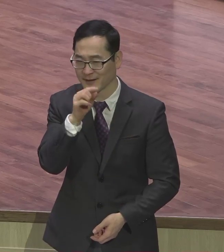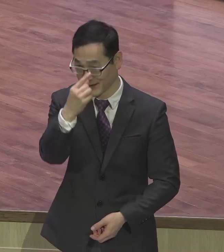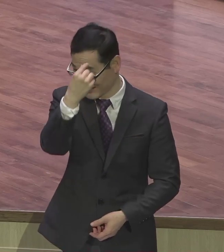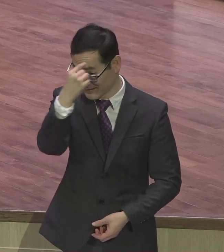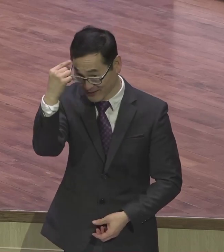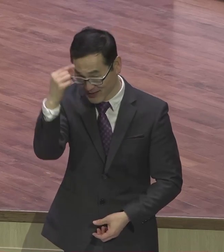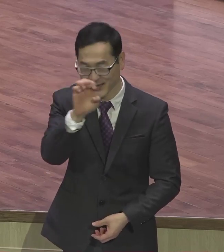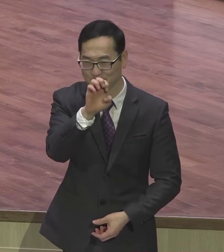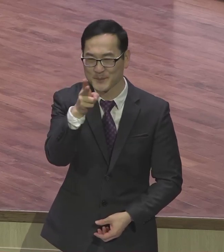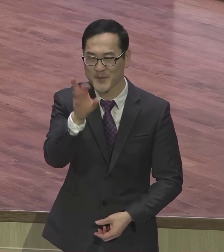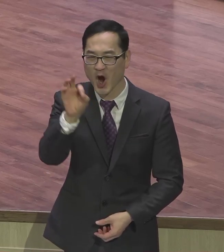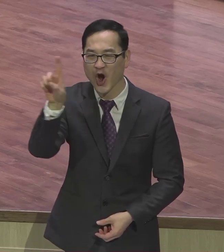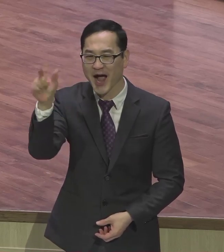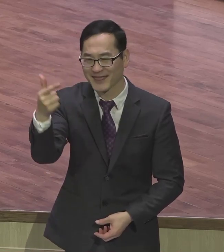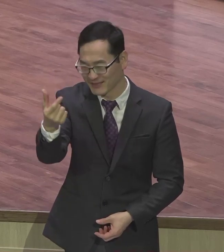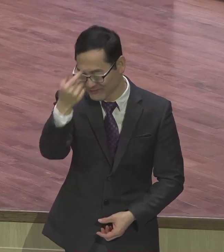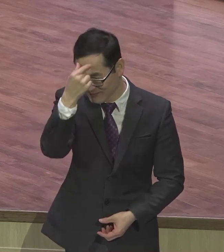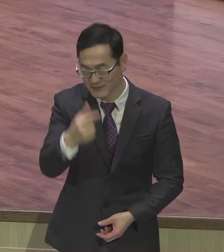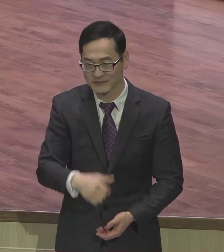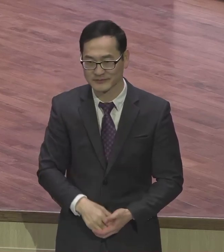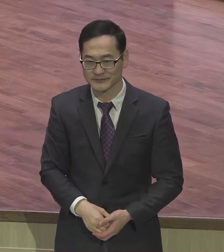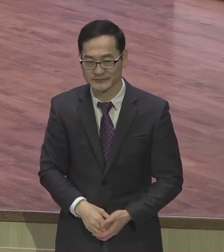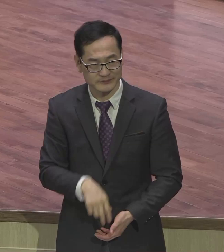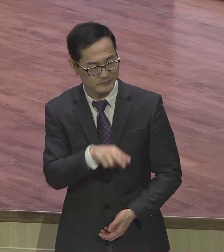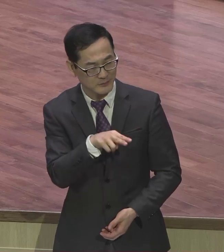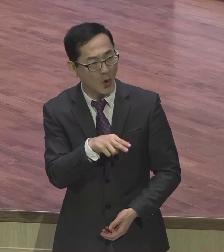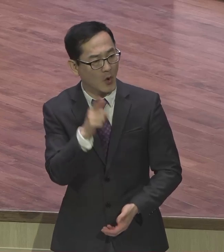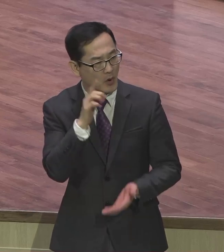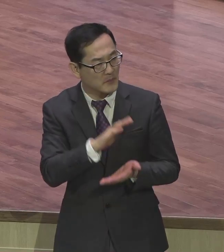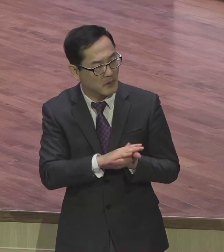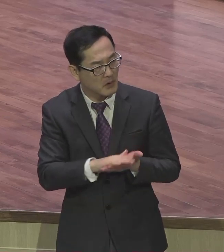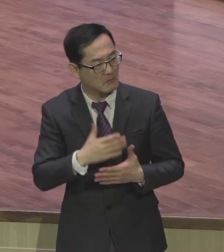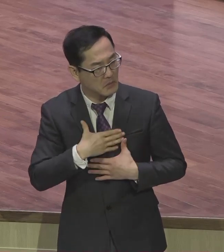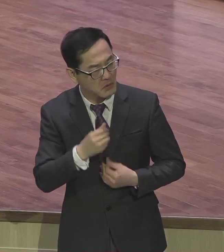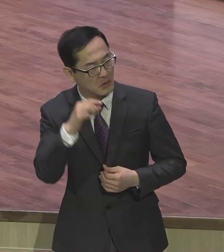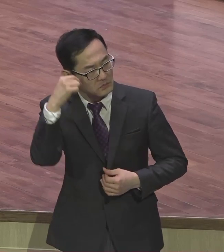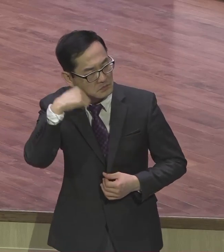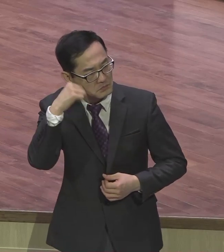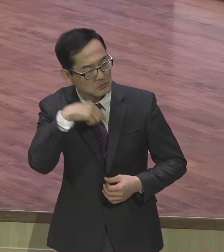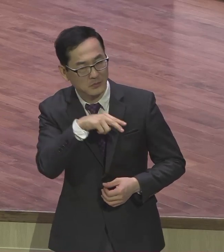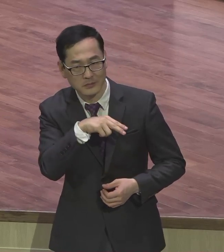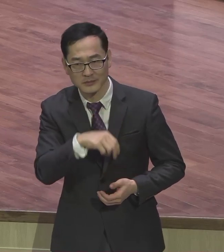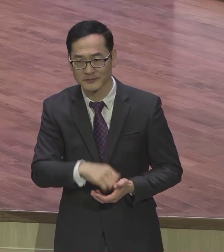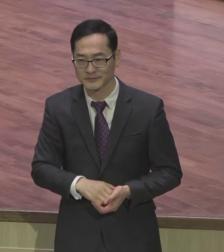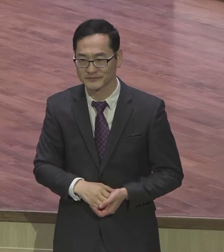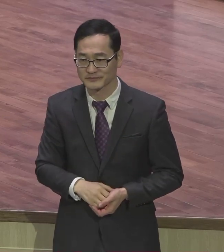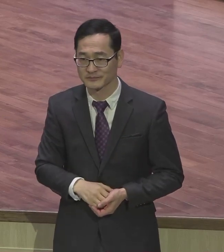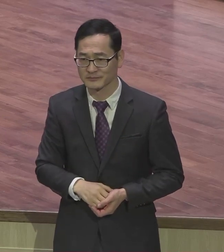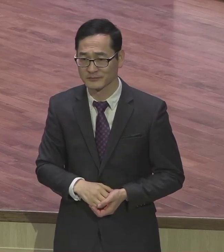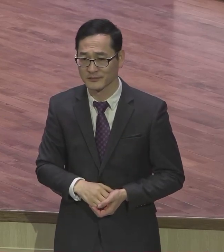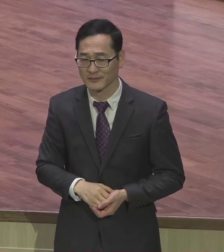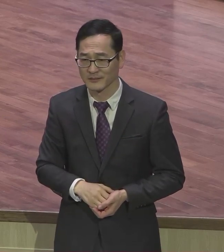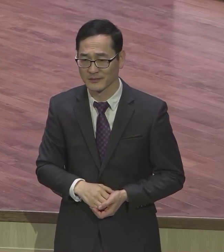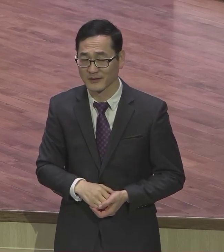행복해 보인다 참 만나니까 내 마음이 편하다 이래 돼야 된다